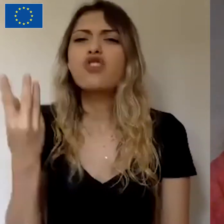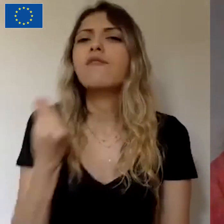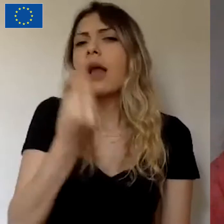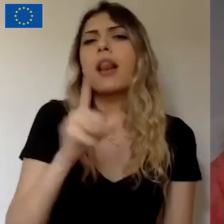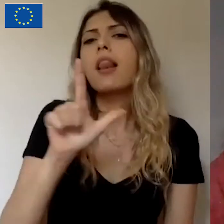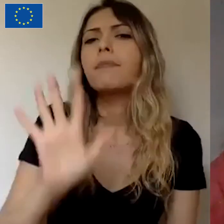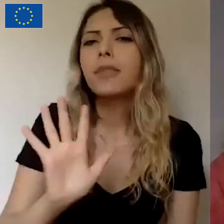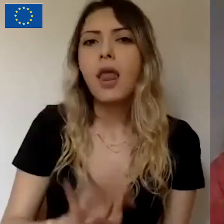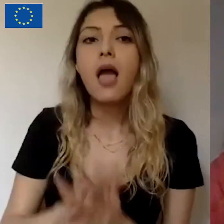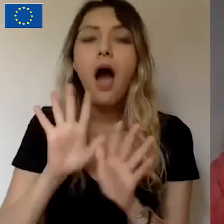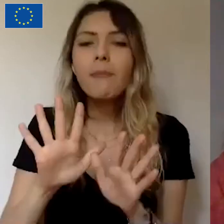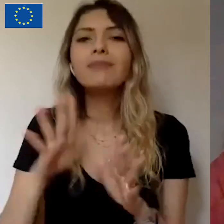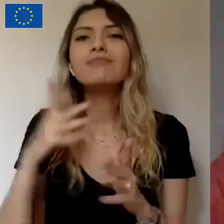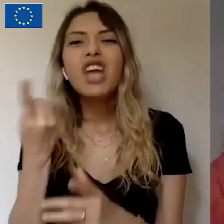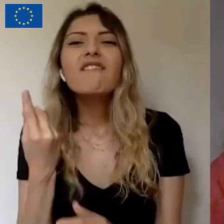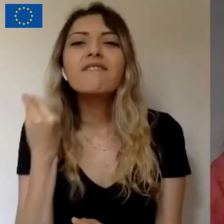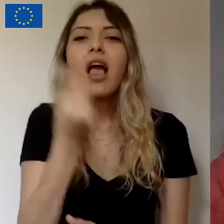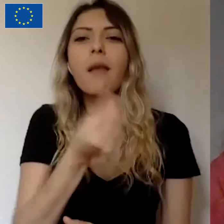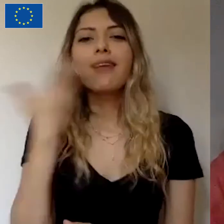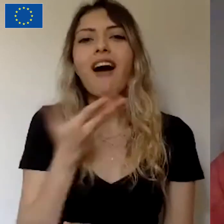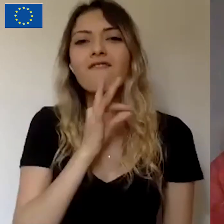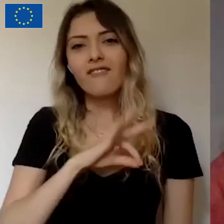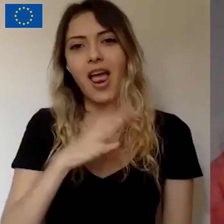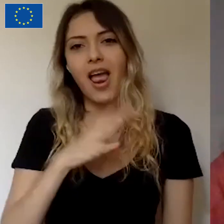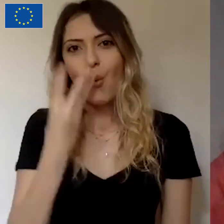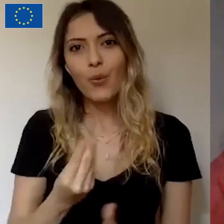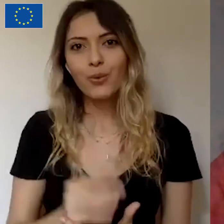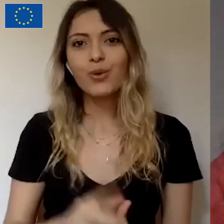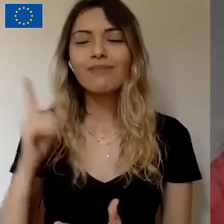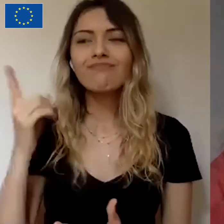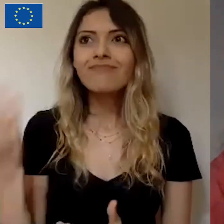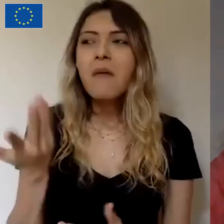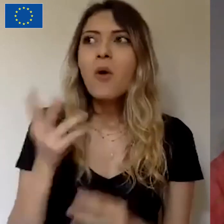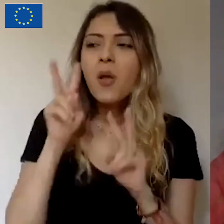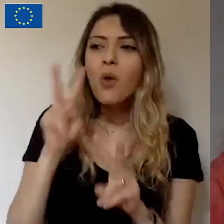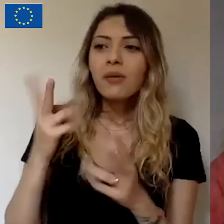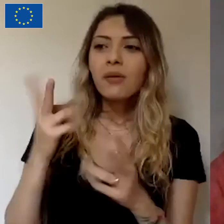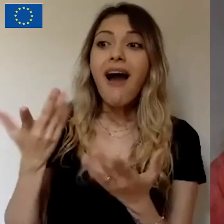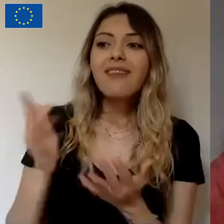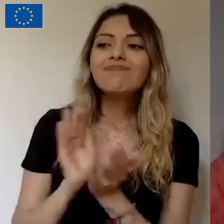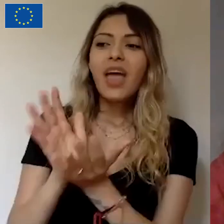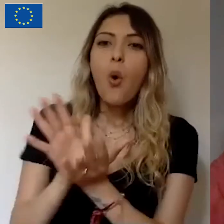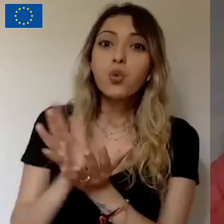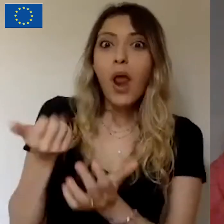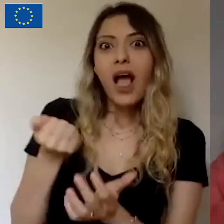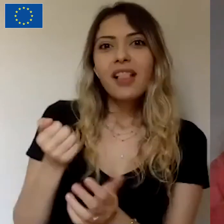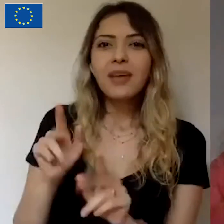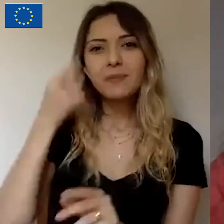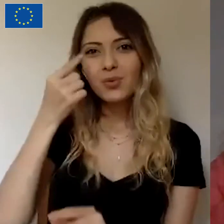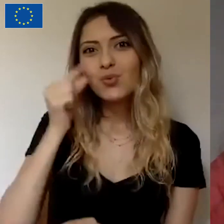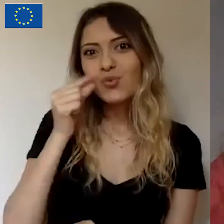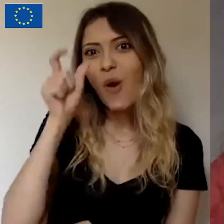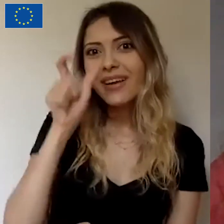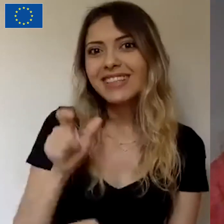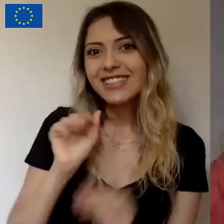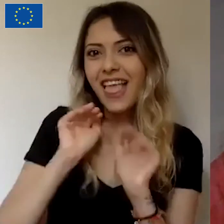somut ödüller belirlemekte de fayda var. Eğer bu daha cezbedici halde getirebiliyor projeyi. Somut ödüller derken bu maddi değeri yüksek bir şey